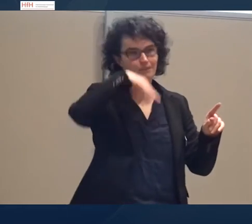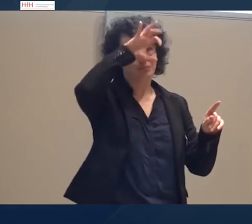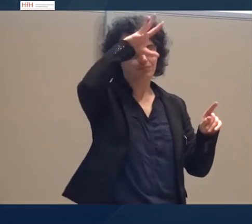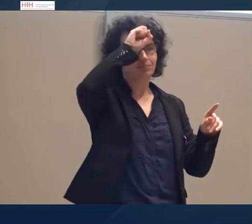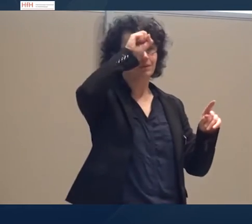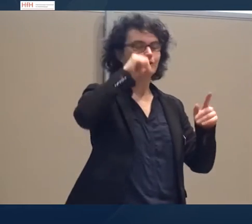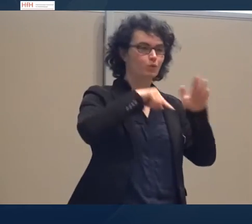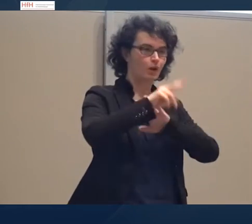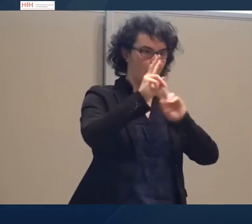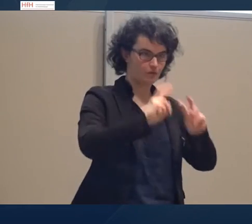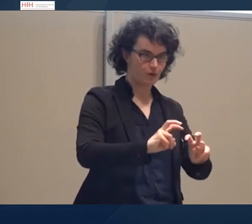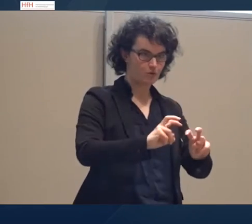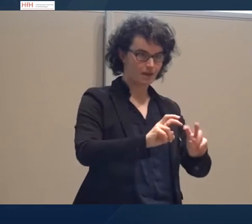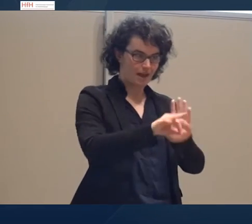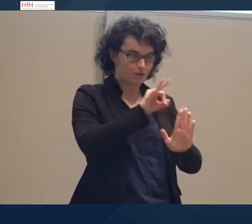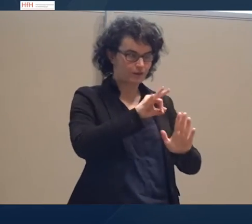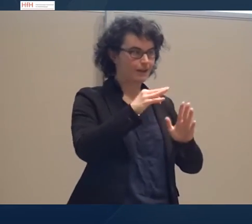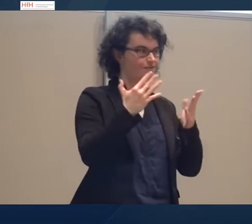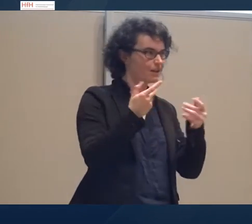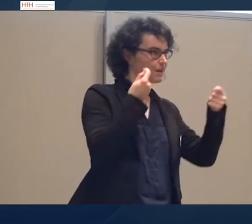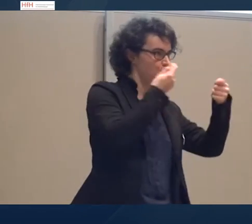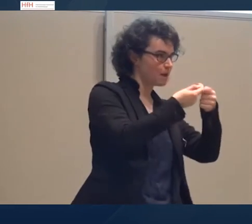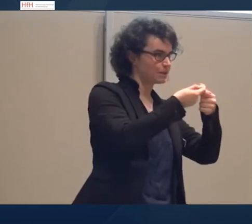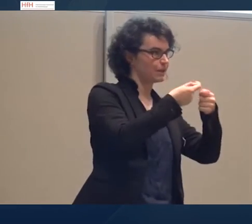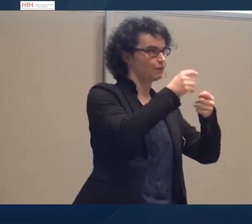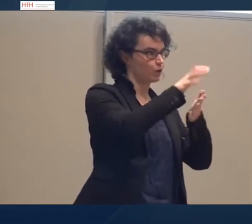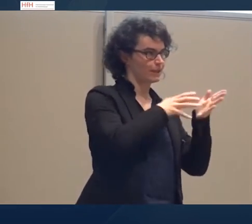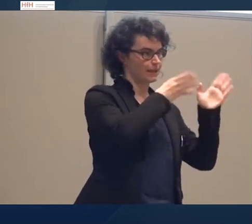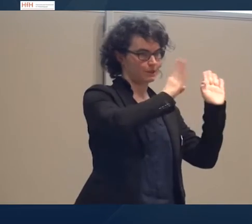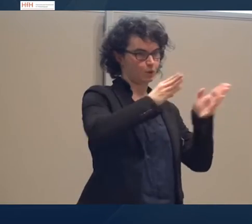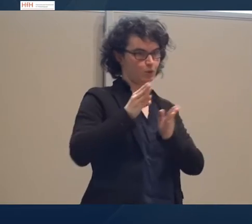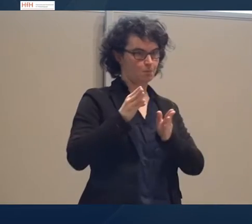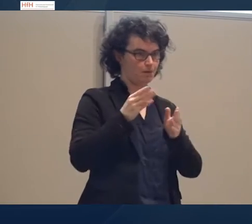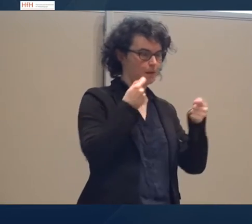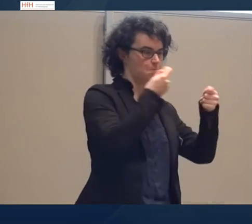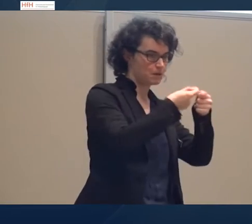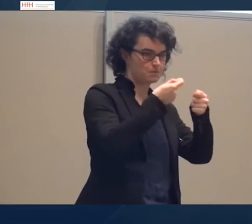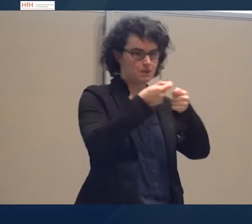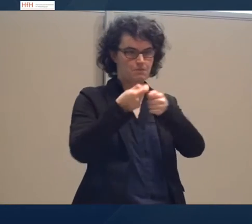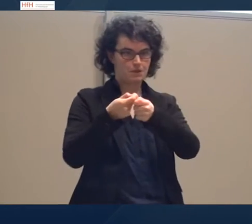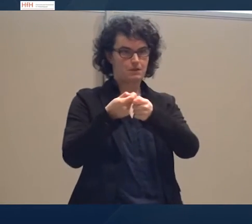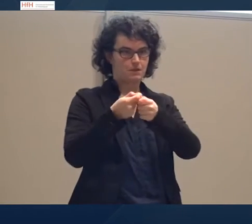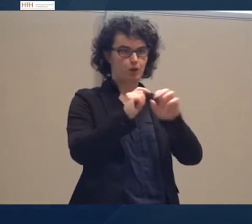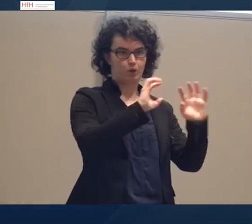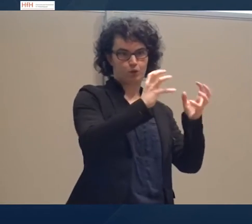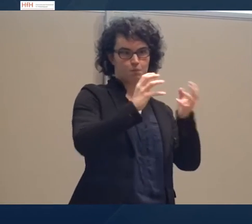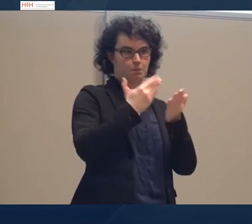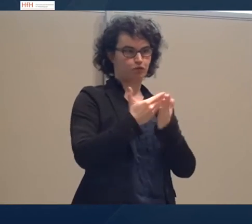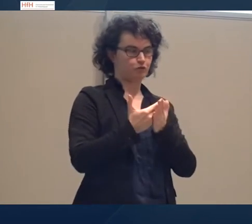herausfinden, was für welchen Texttyp lagant ist. Überschissen. Gut, dann übergebe ich das Wort.